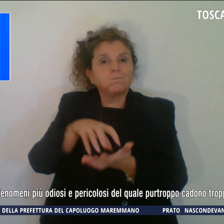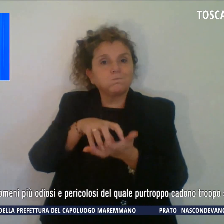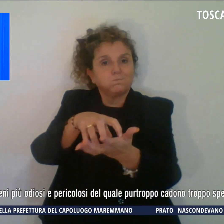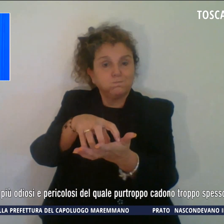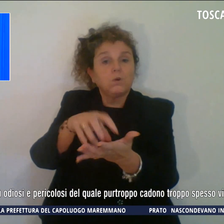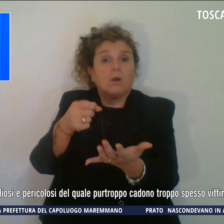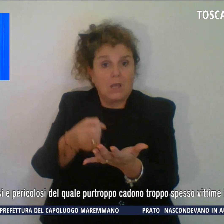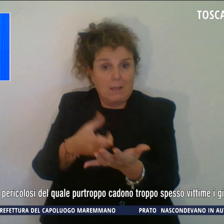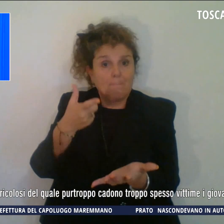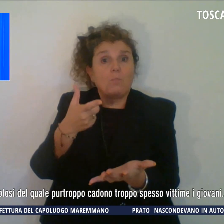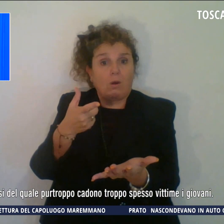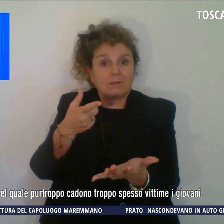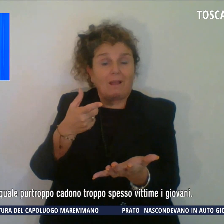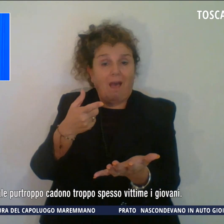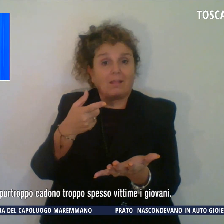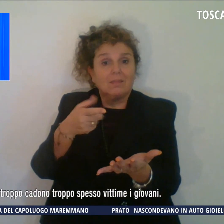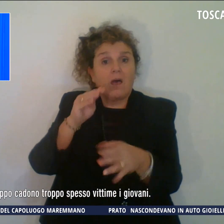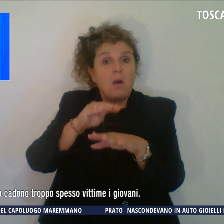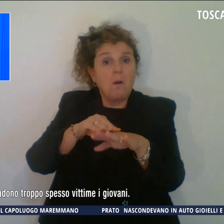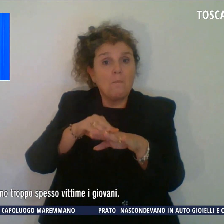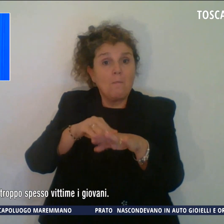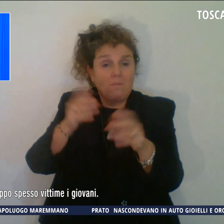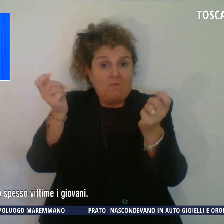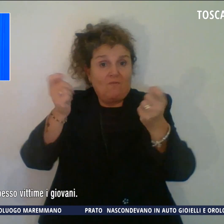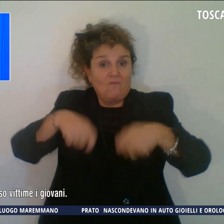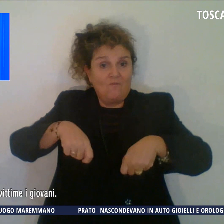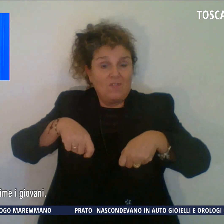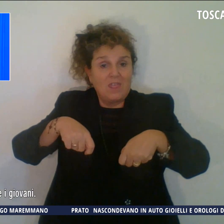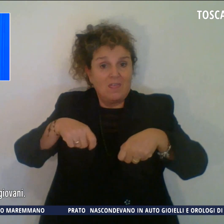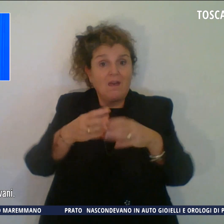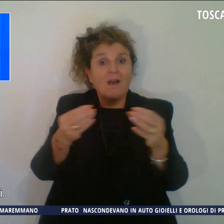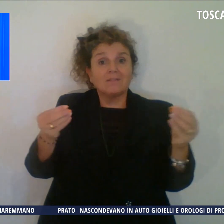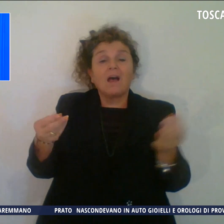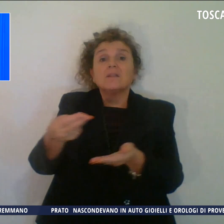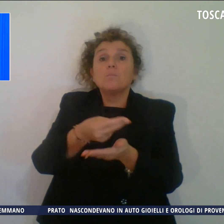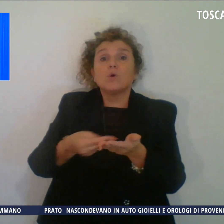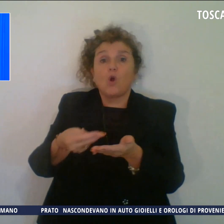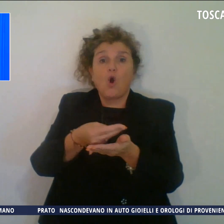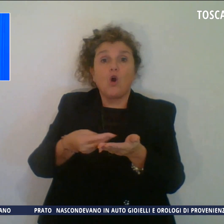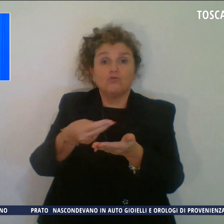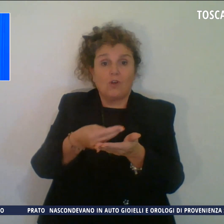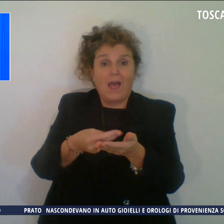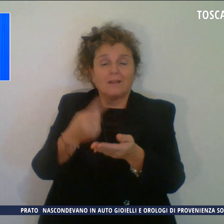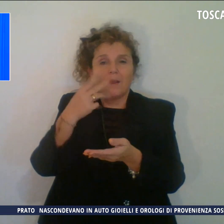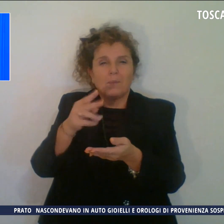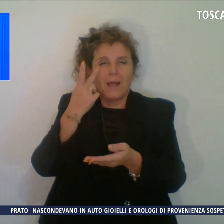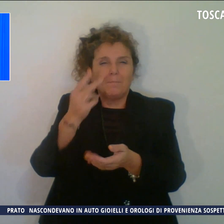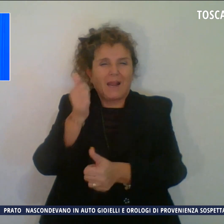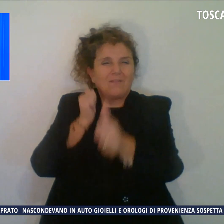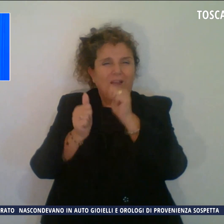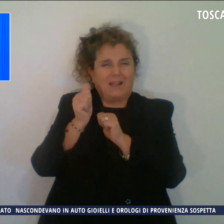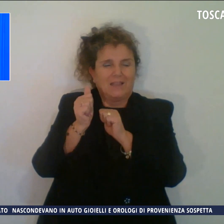attraverso il quale prendono il via una serie di progetti per prevenire uno dei fenomeni più